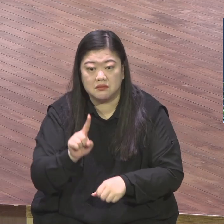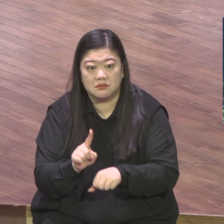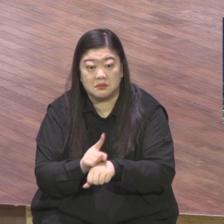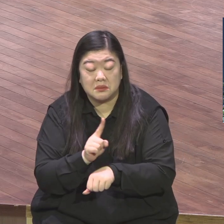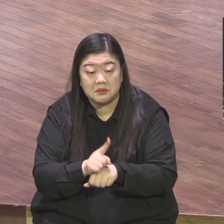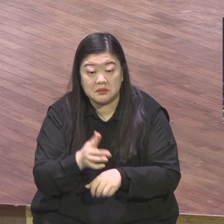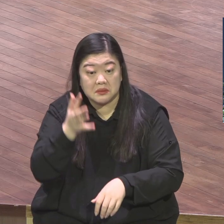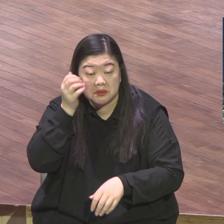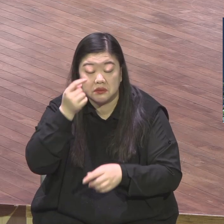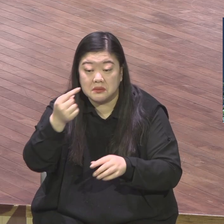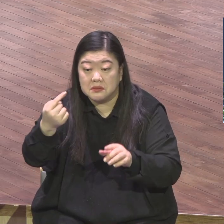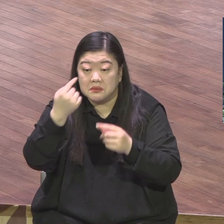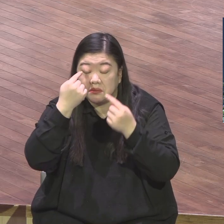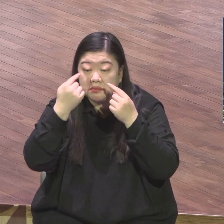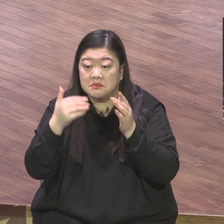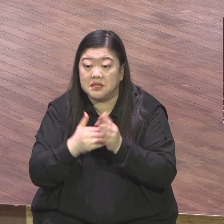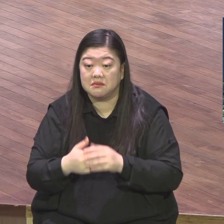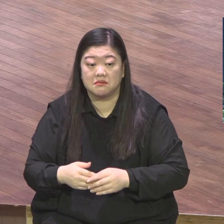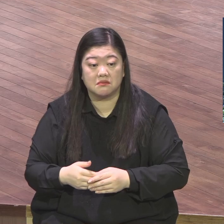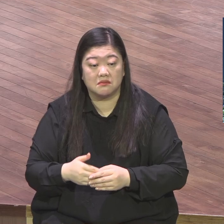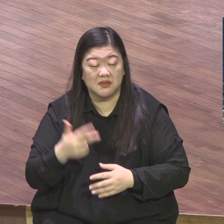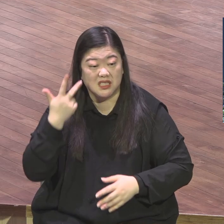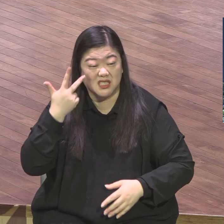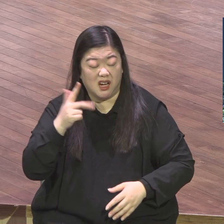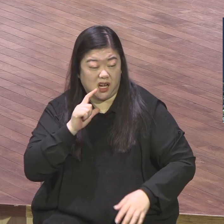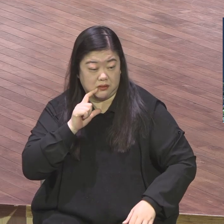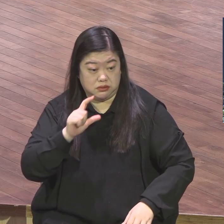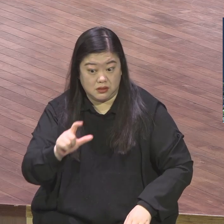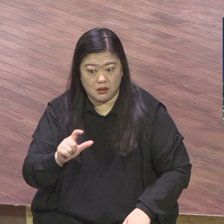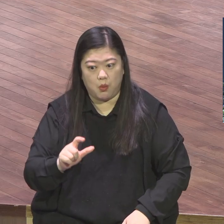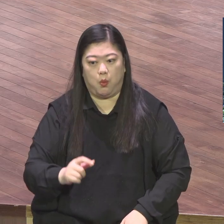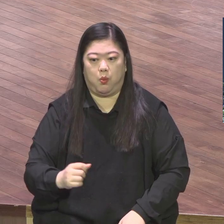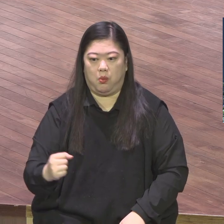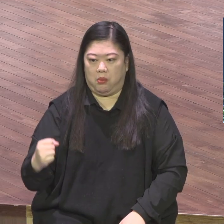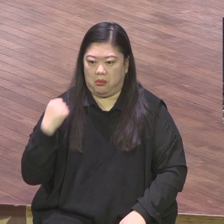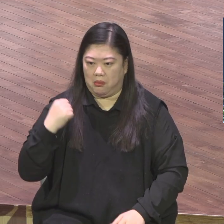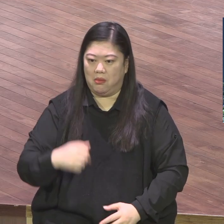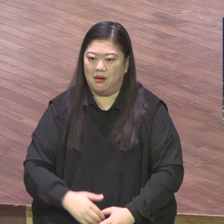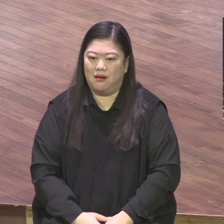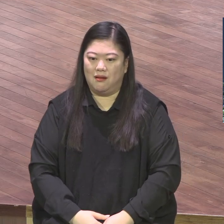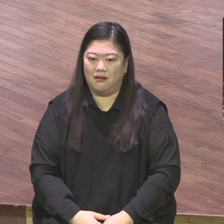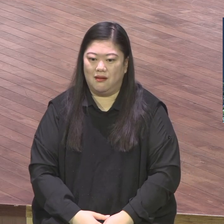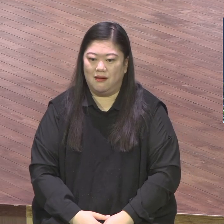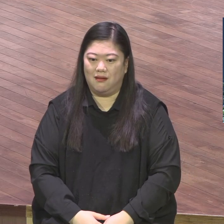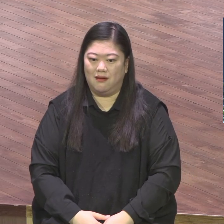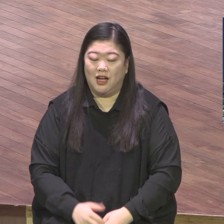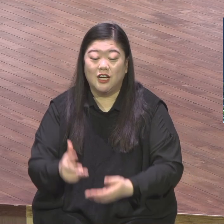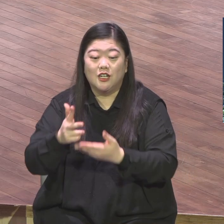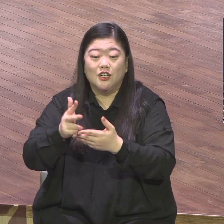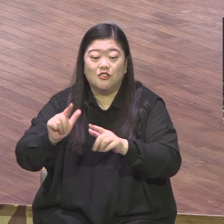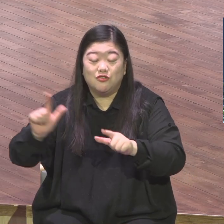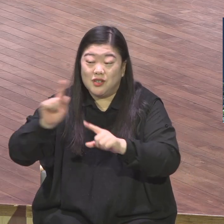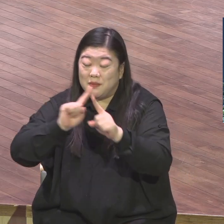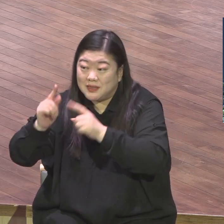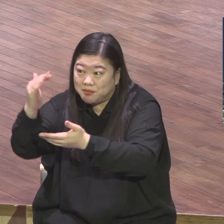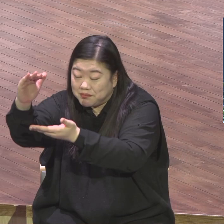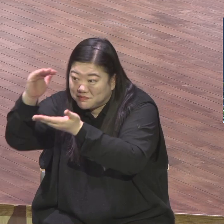영계 모으는 청재기들 직분자들 강단과 입사지 소통하면서 완전히 영적으로